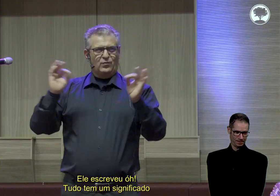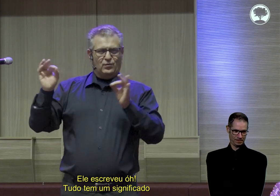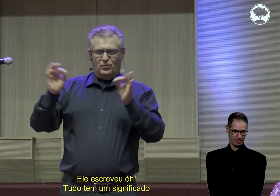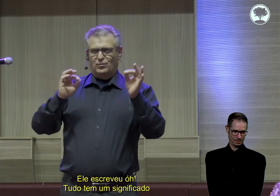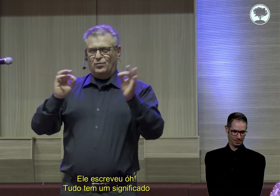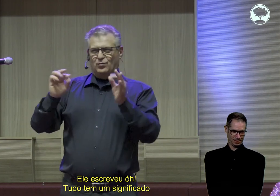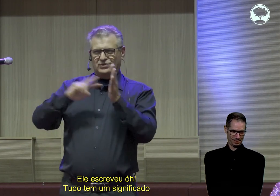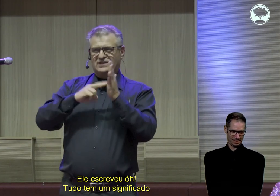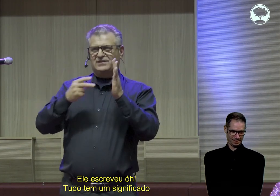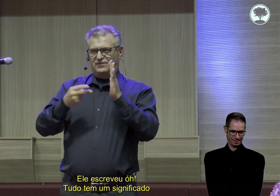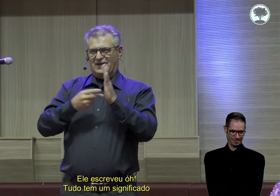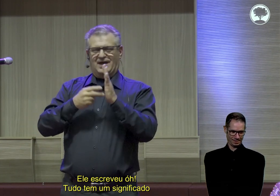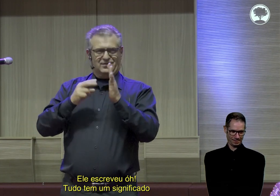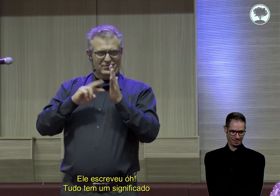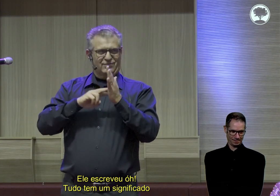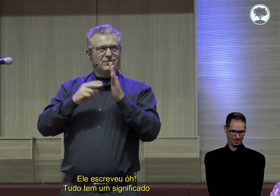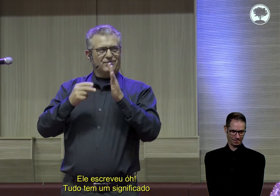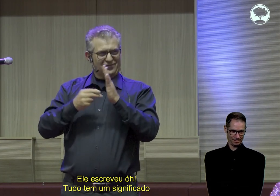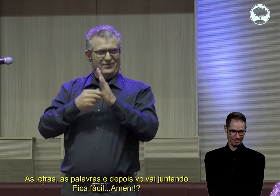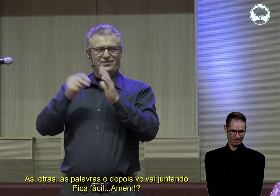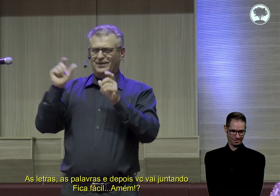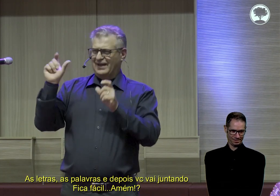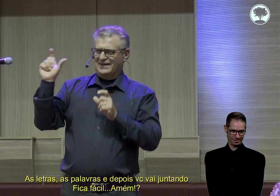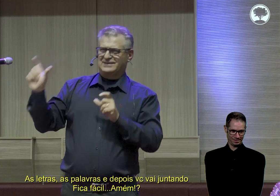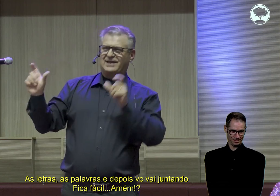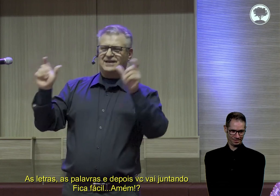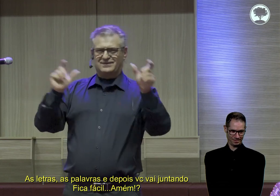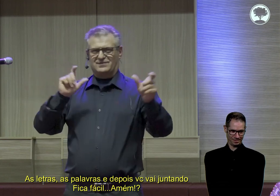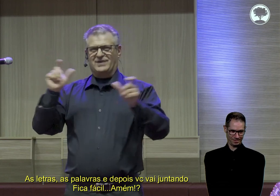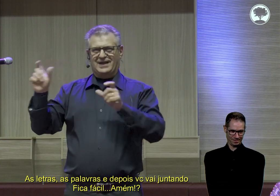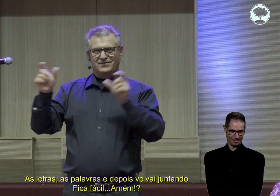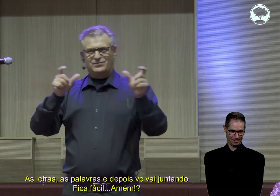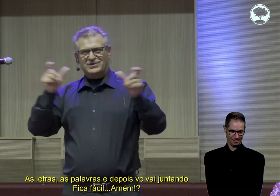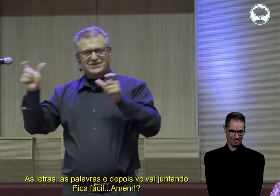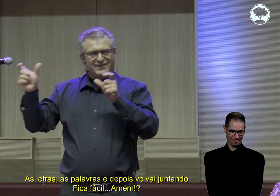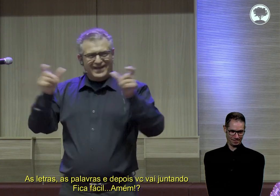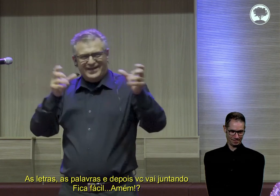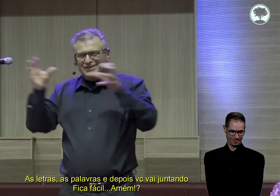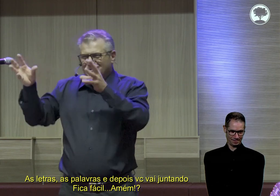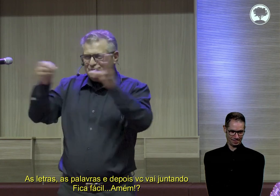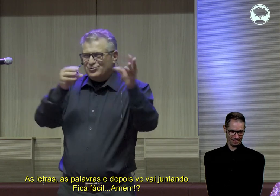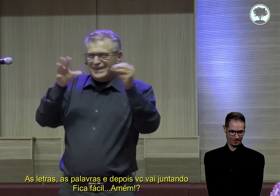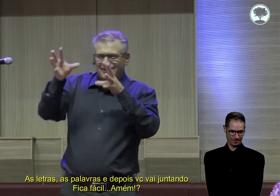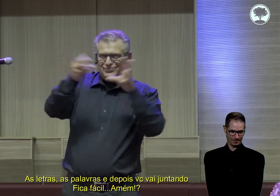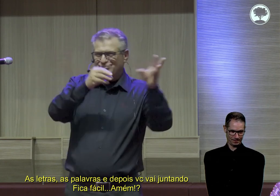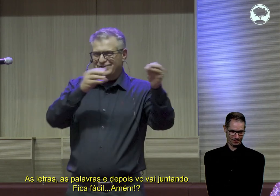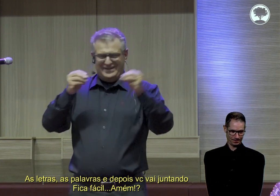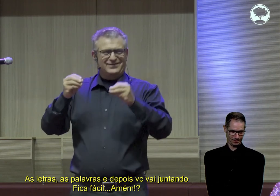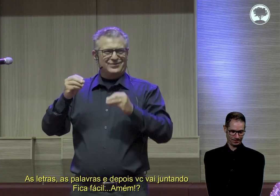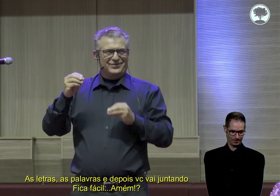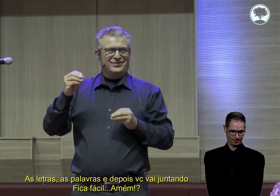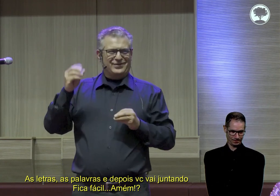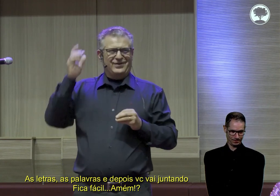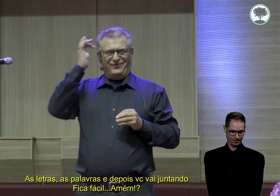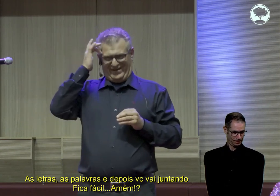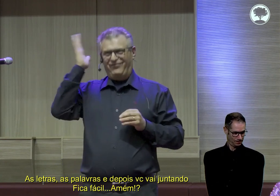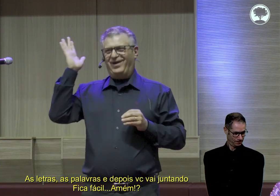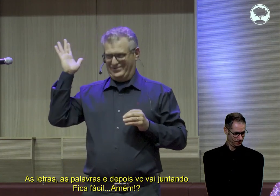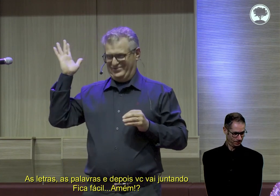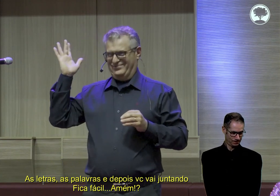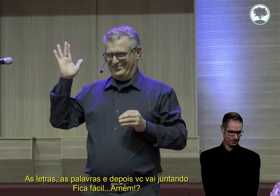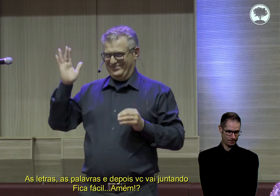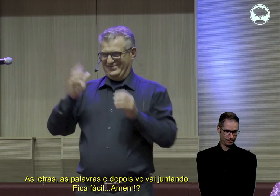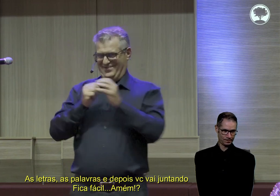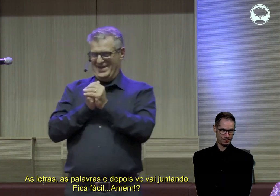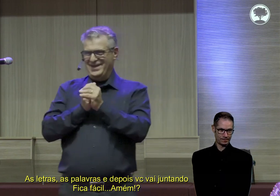um significado. As letras, as palavras, depois você vai juntando, juntando, fica